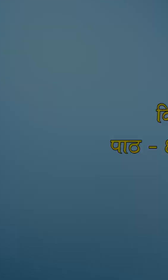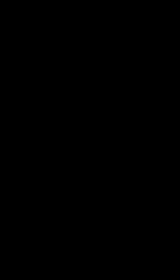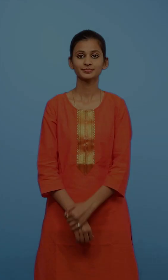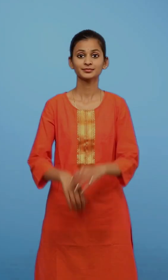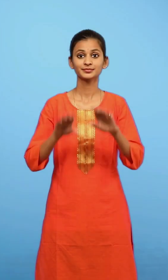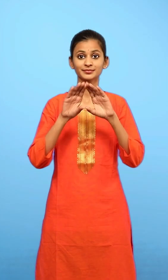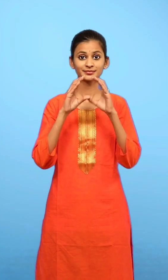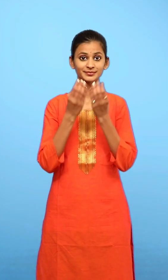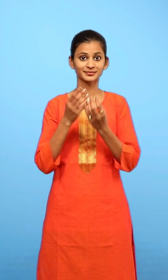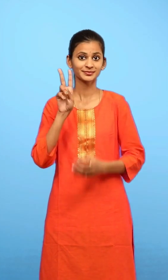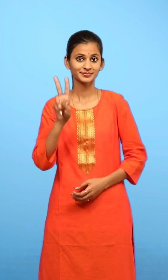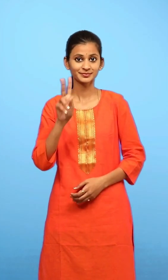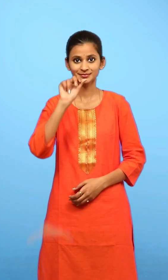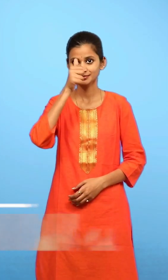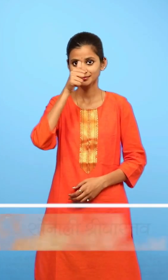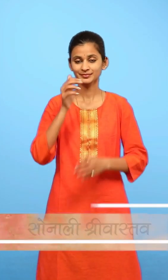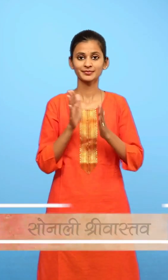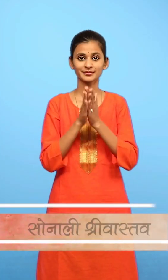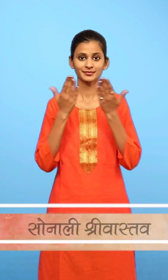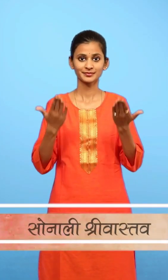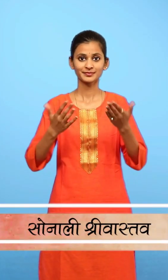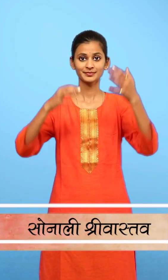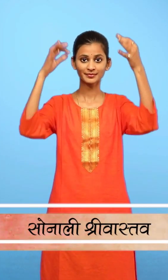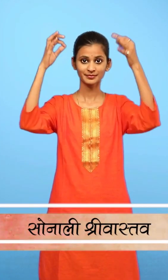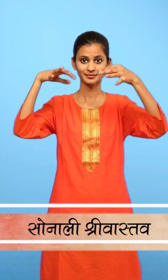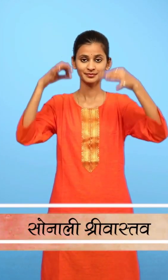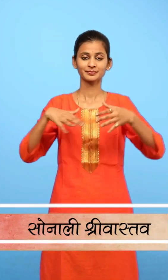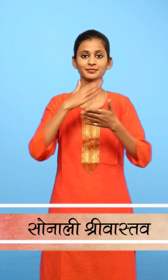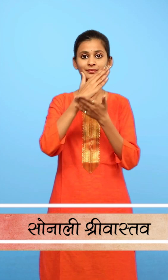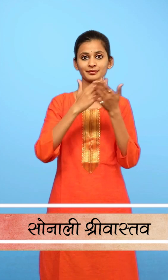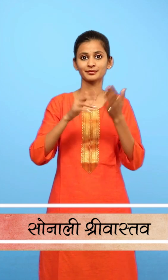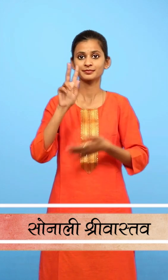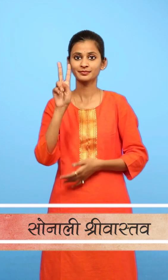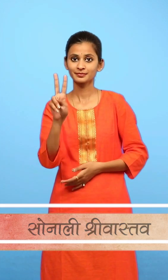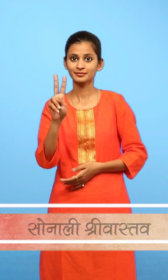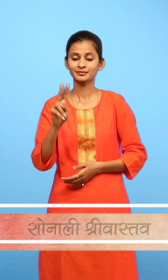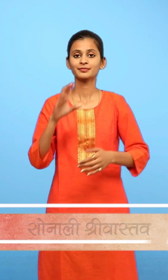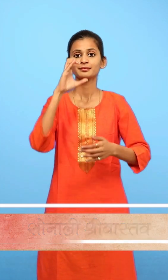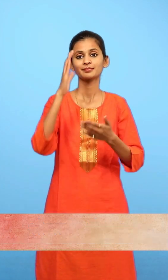कक्षा दो की हिंदी की पाठे पुस्तक रिमजिम भाग दो का आठवा पाठ